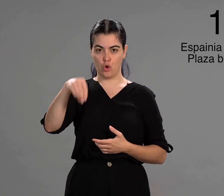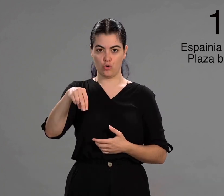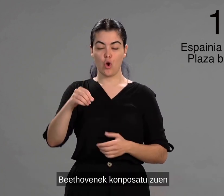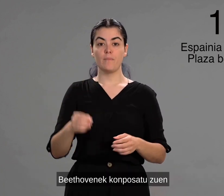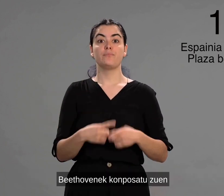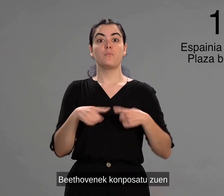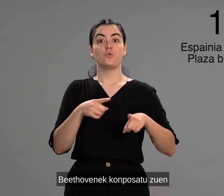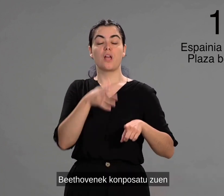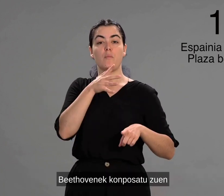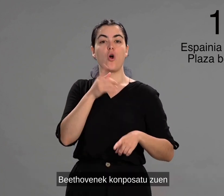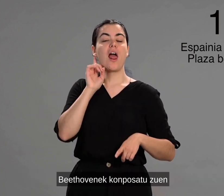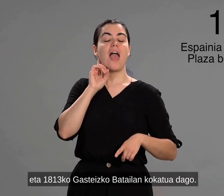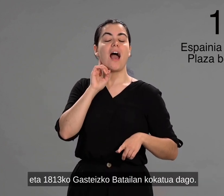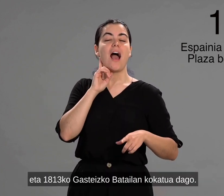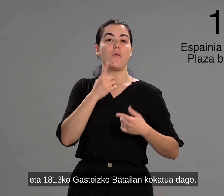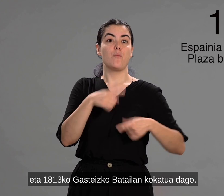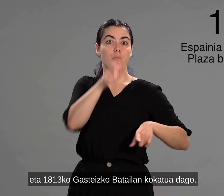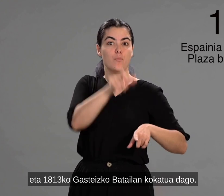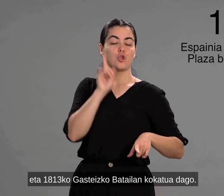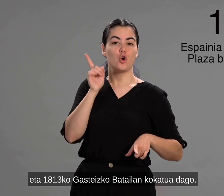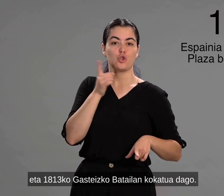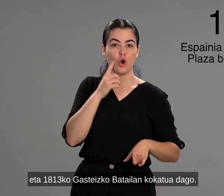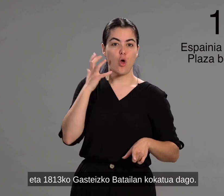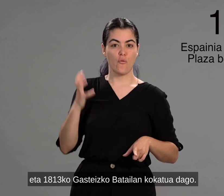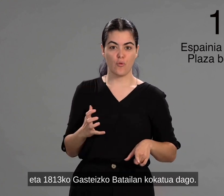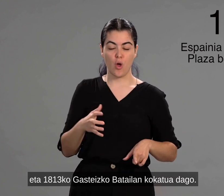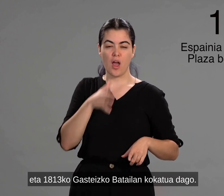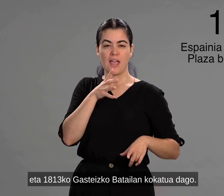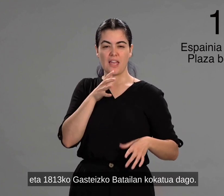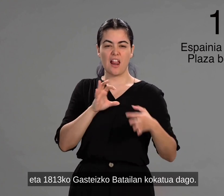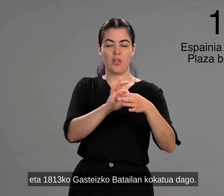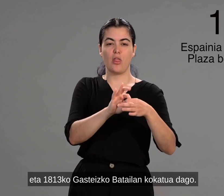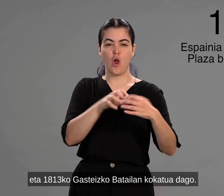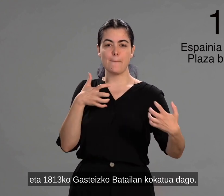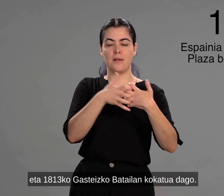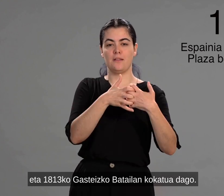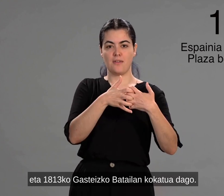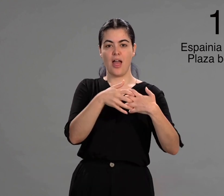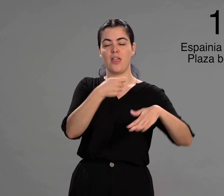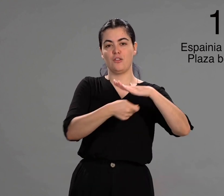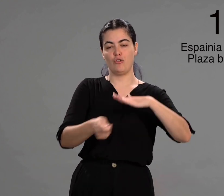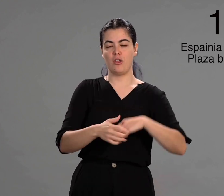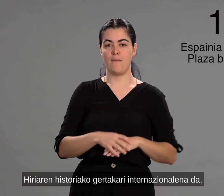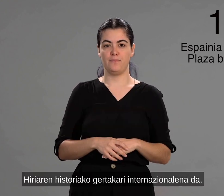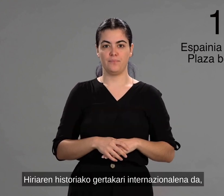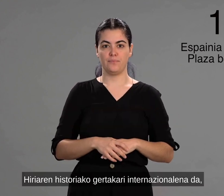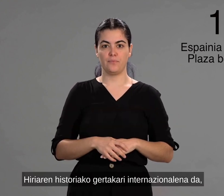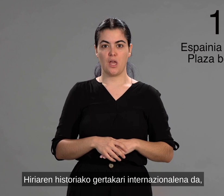Bedo benek komposatu zuen, eta mila zazpireuntalauro gasteizko bataianko gatutadago. Iriaren historiako